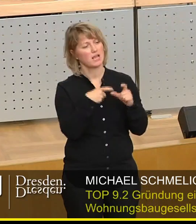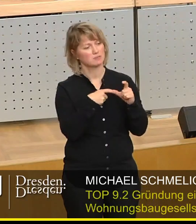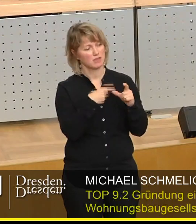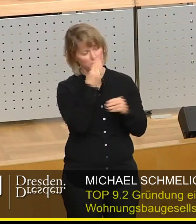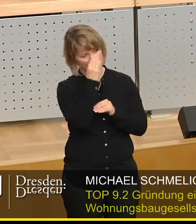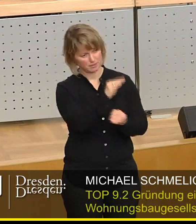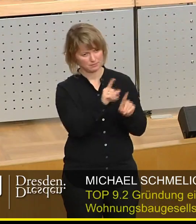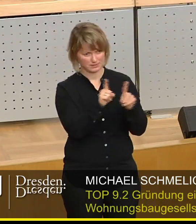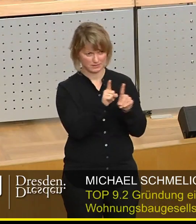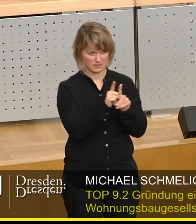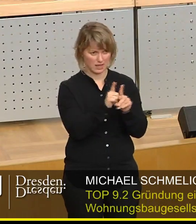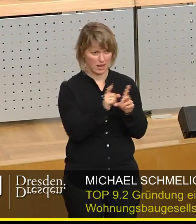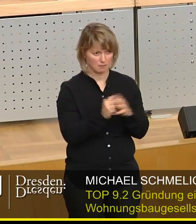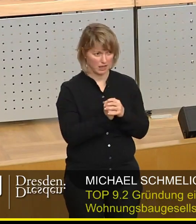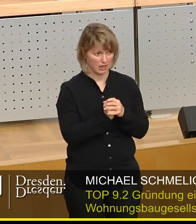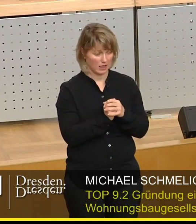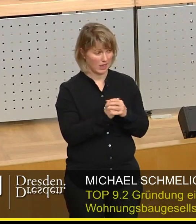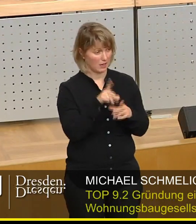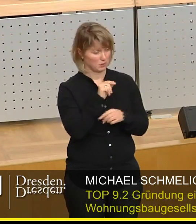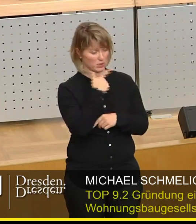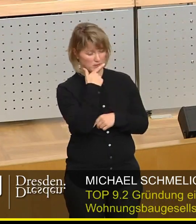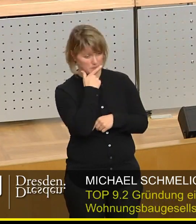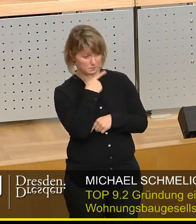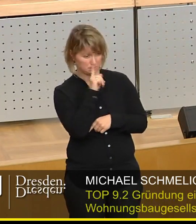Ist es wirklich nicht ein Spiel mit dem Feuer,